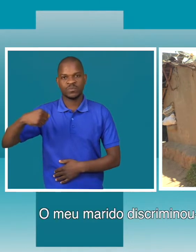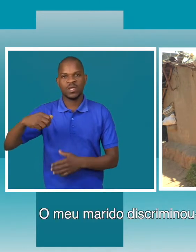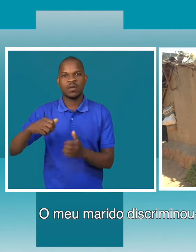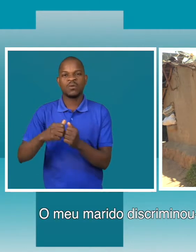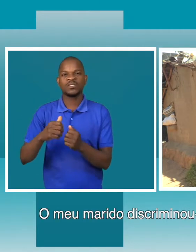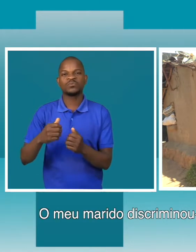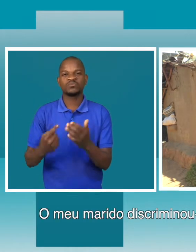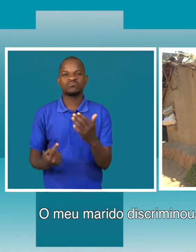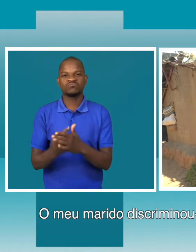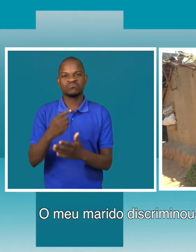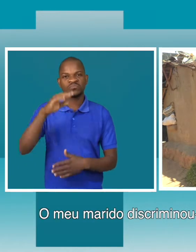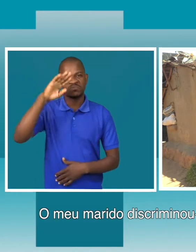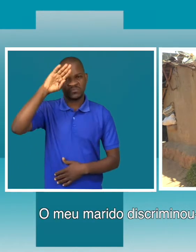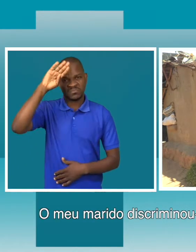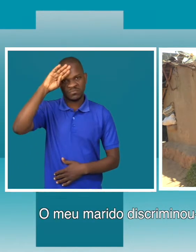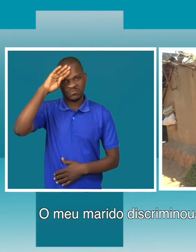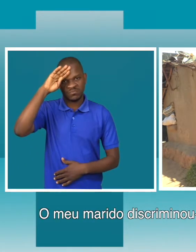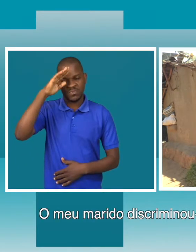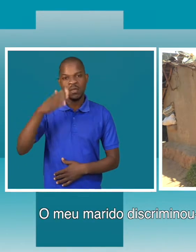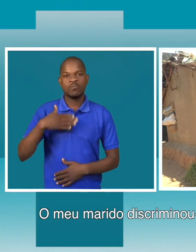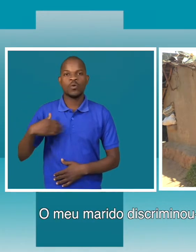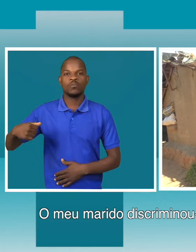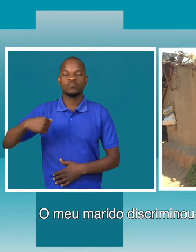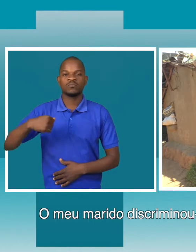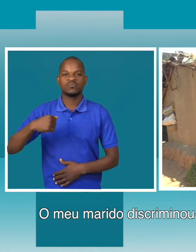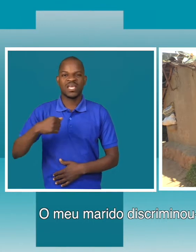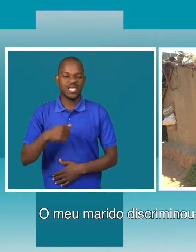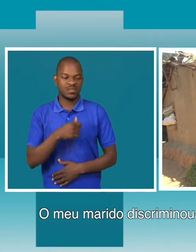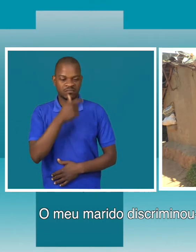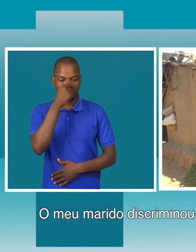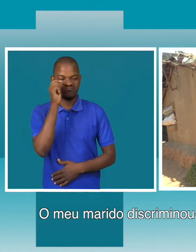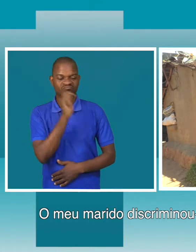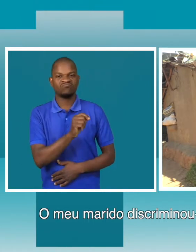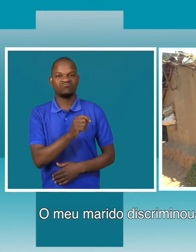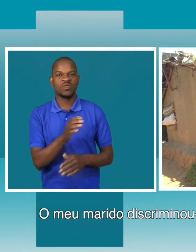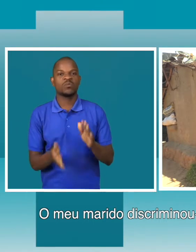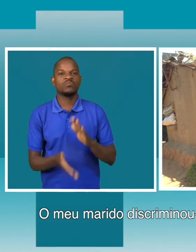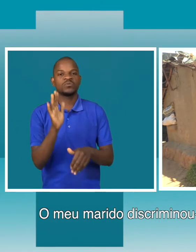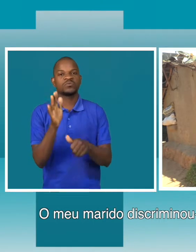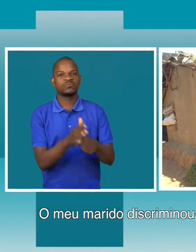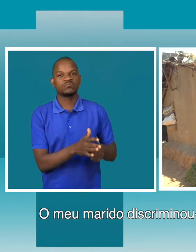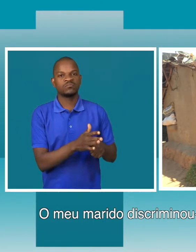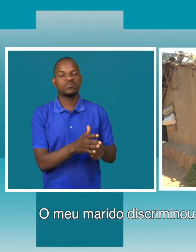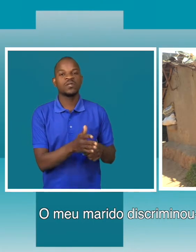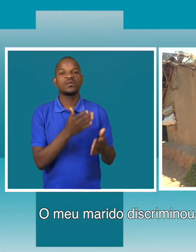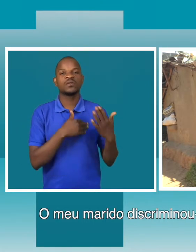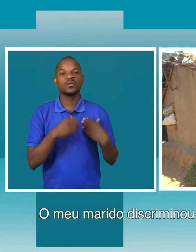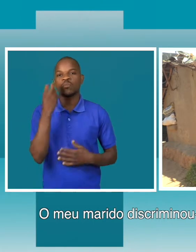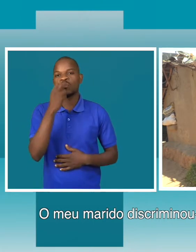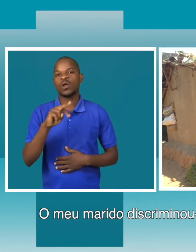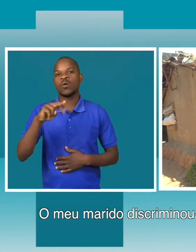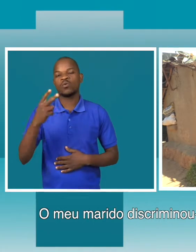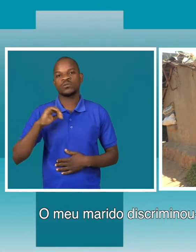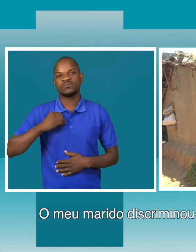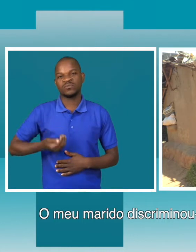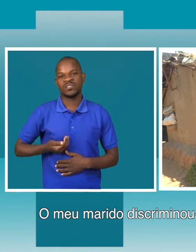Quando adoeci no lar, houve essa discriminação no marido. Quis casar